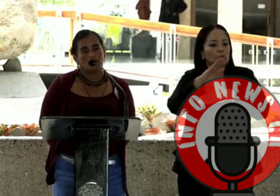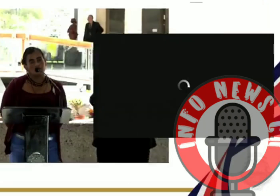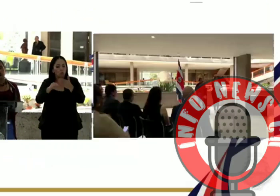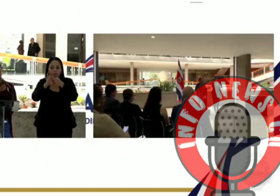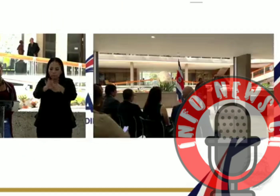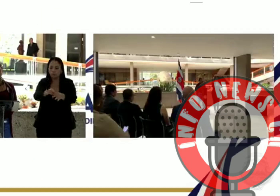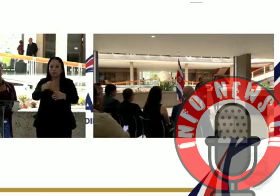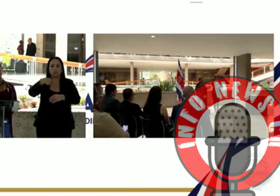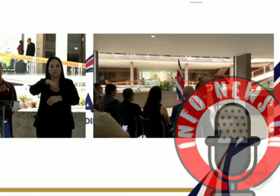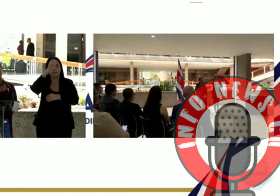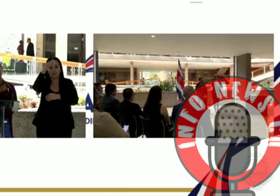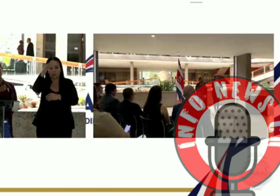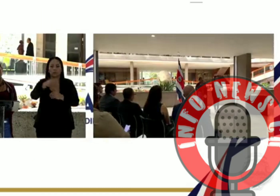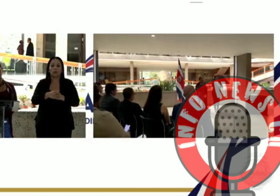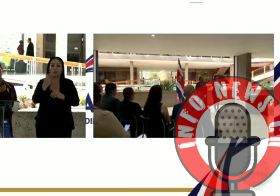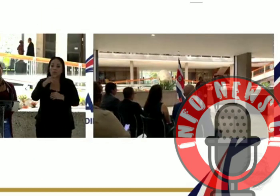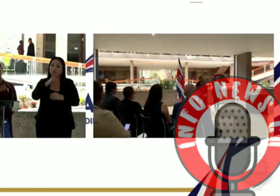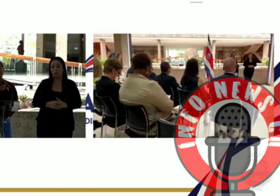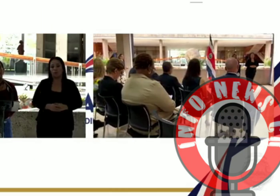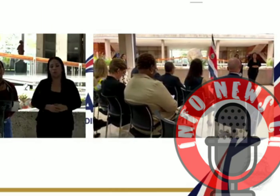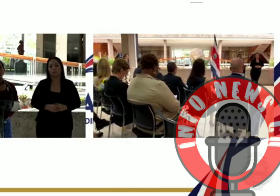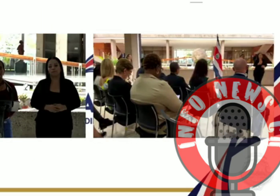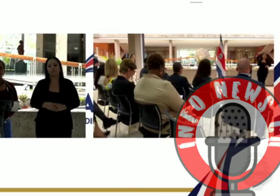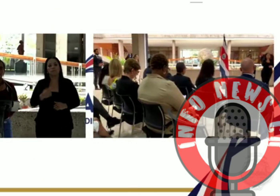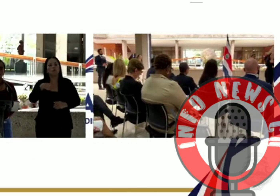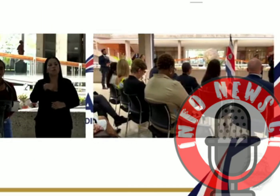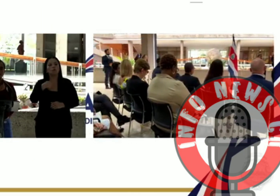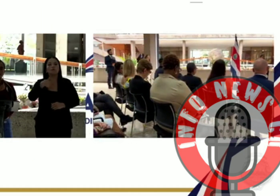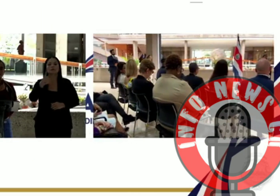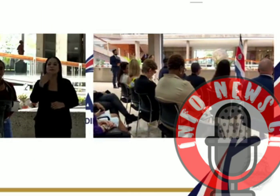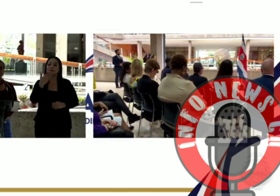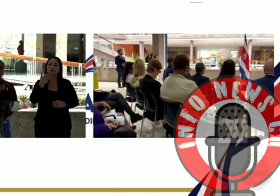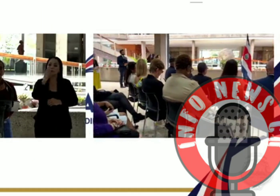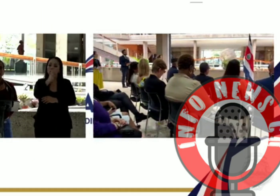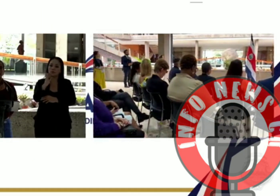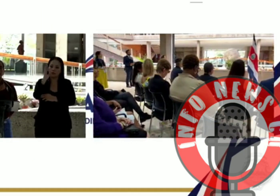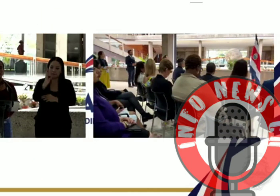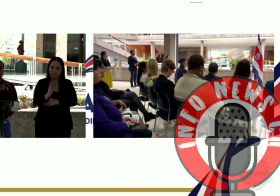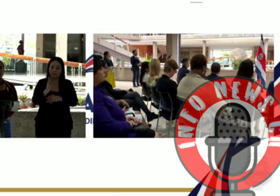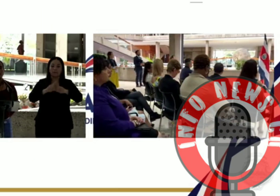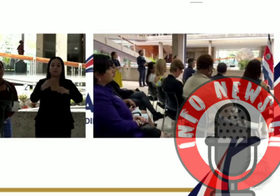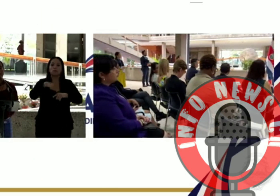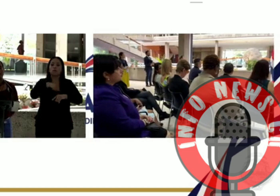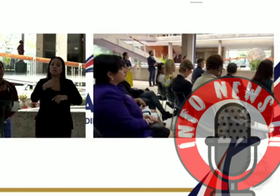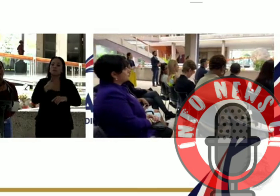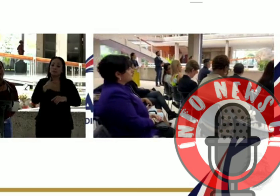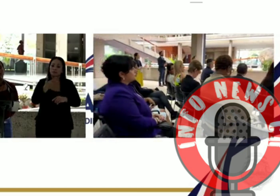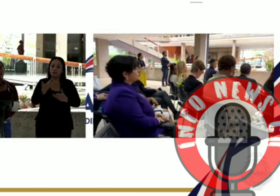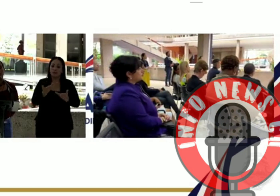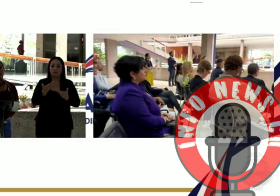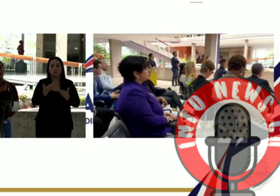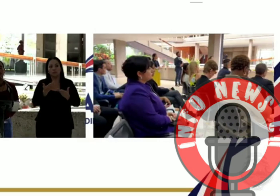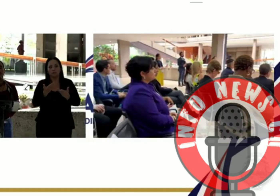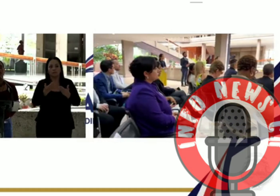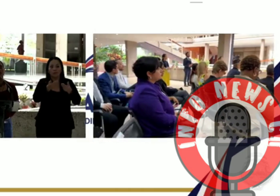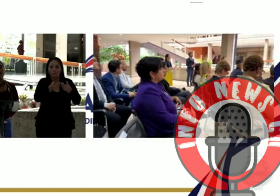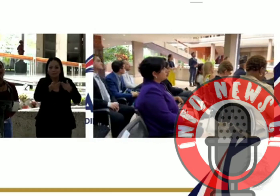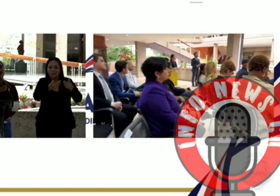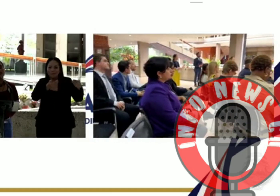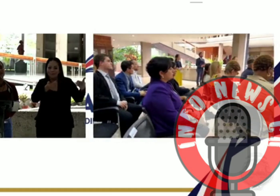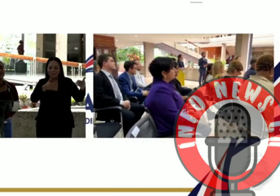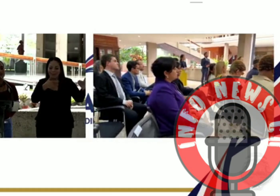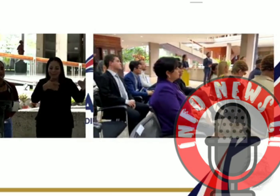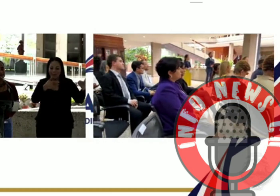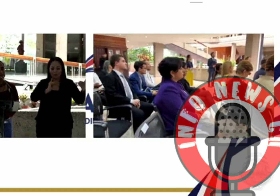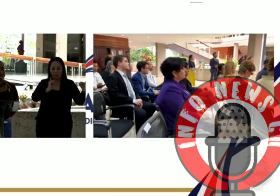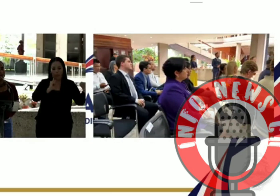nuestra cultura, porque se nos está perdiendo. Somos indígenas costarricenses, pero nos sentimos alejados, sentimos que somos una